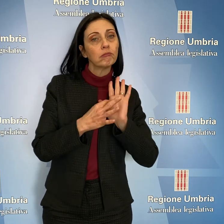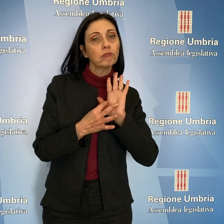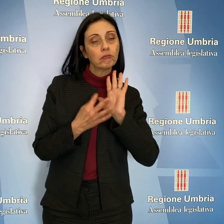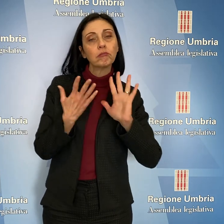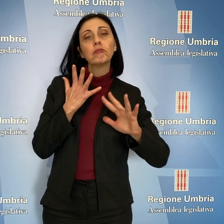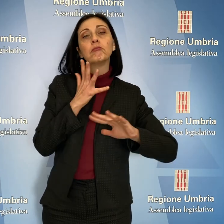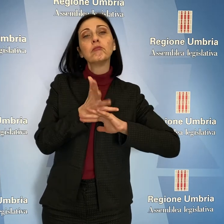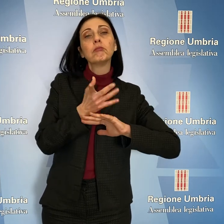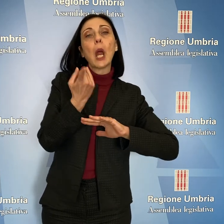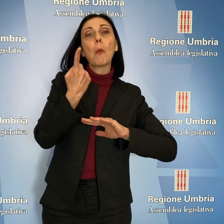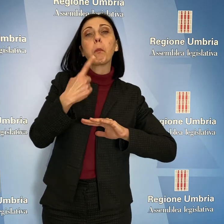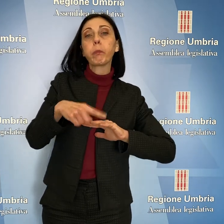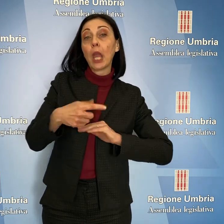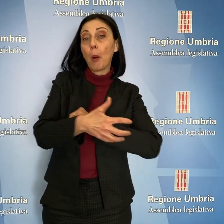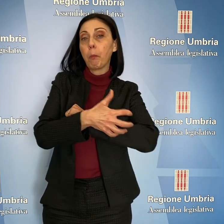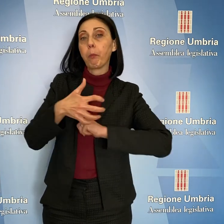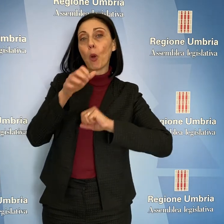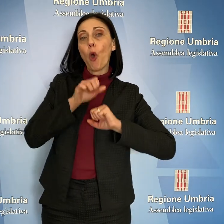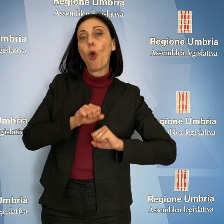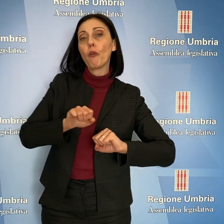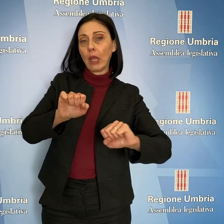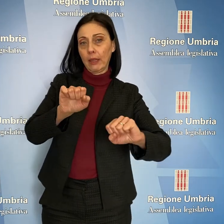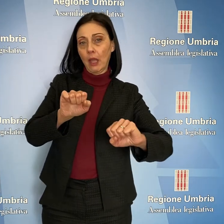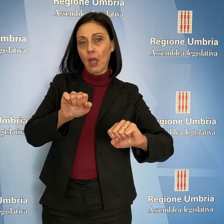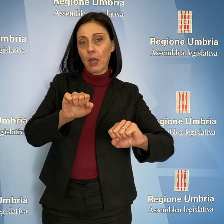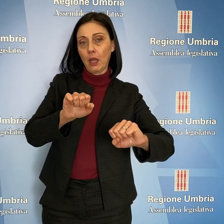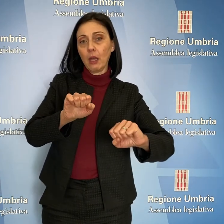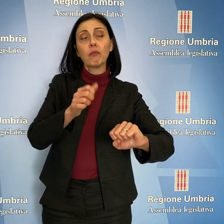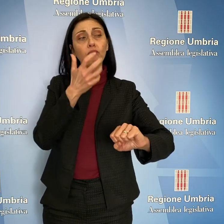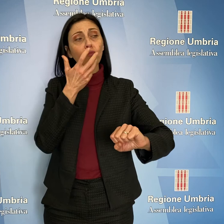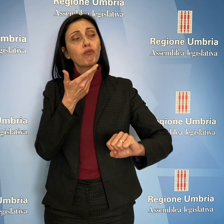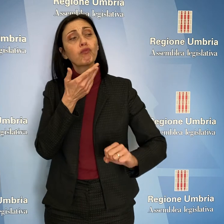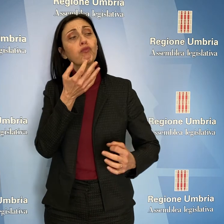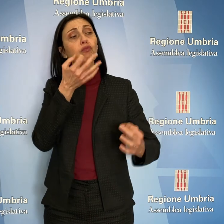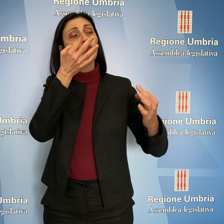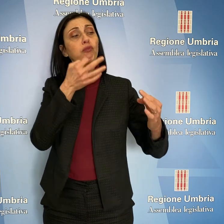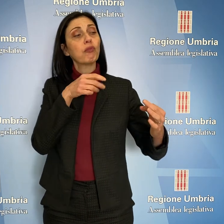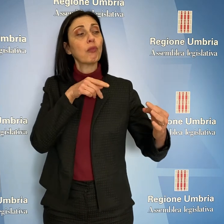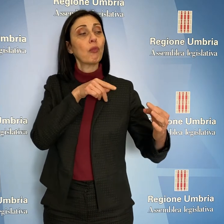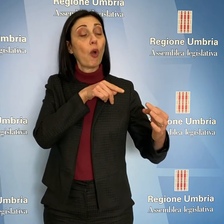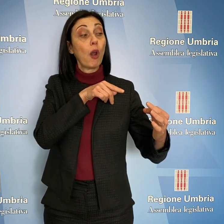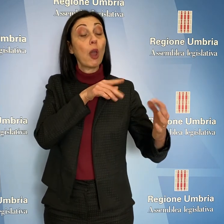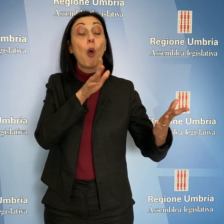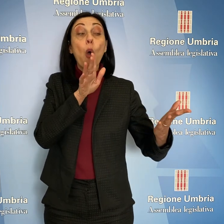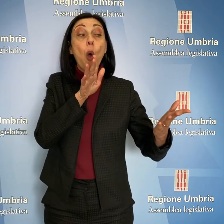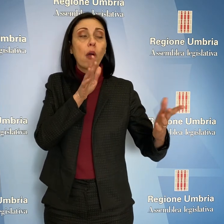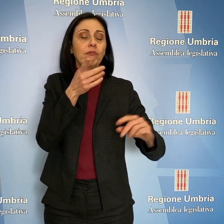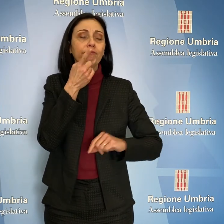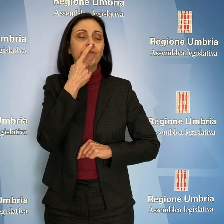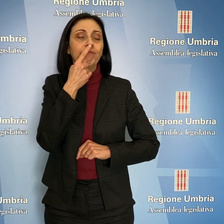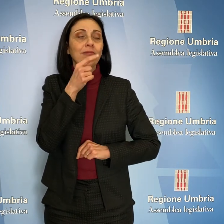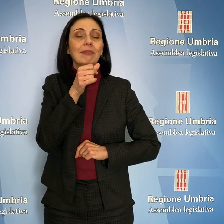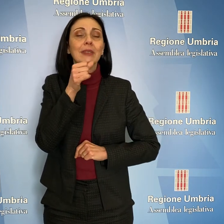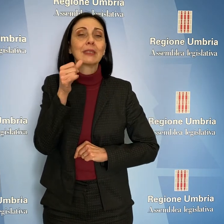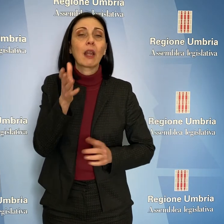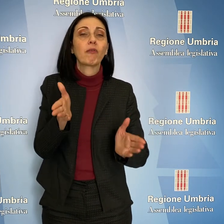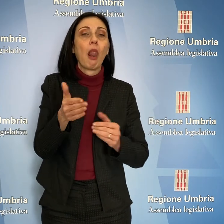contrasto alla povertà intende assumere la giunta regionale e se non ritenga utile attivare un laboratorio per